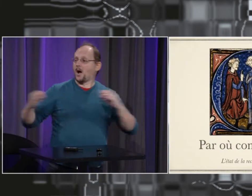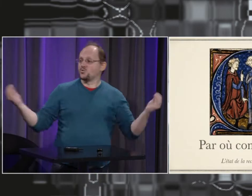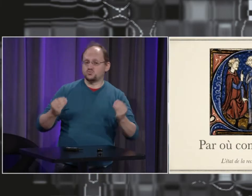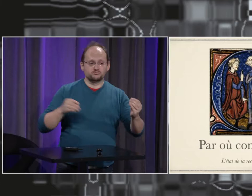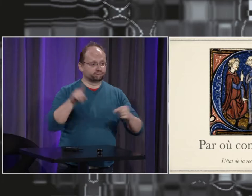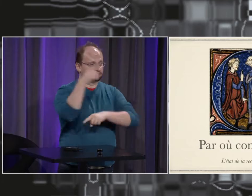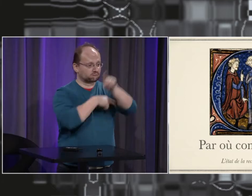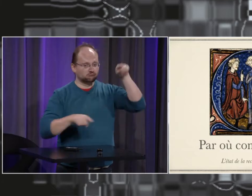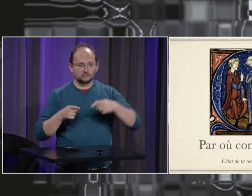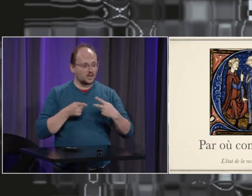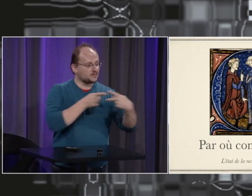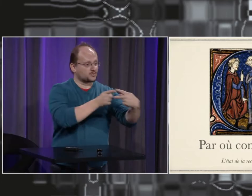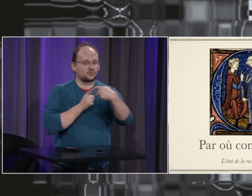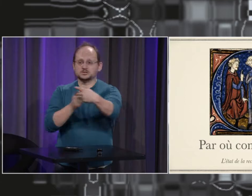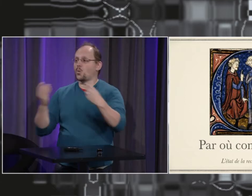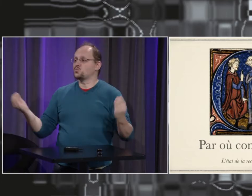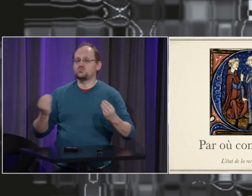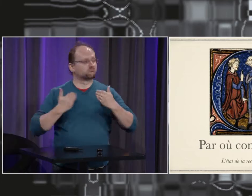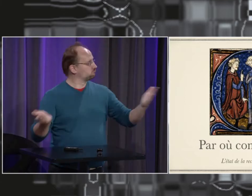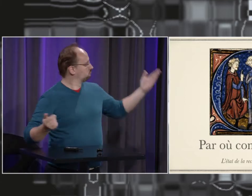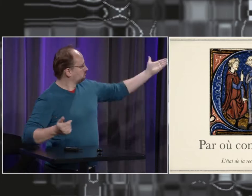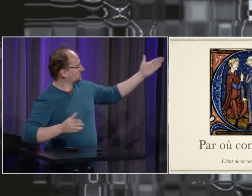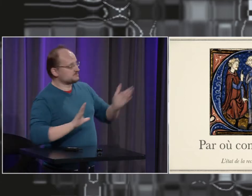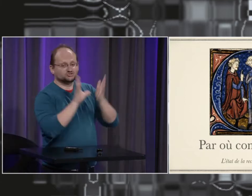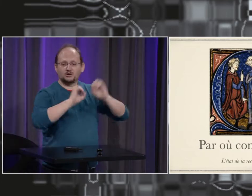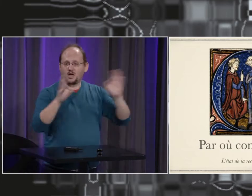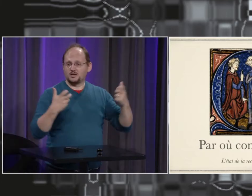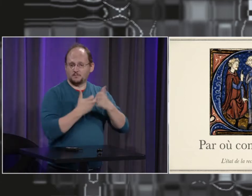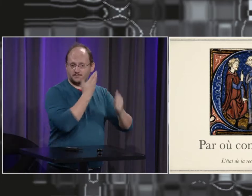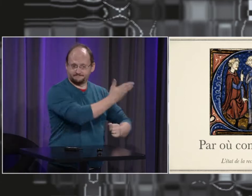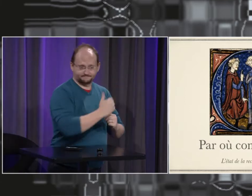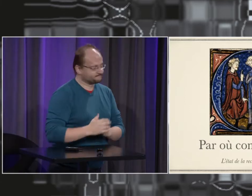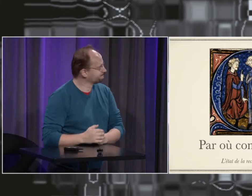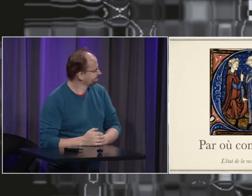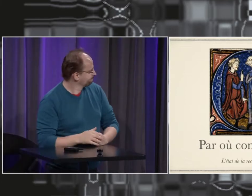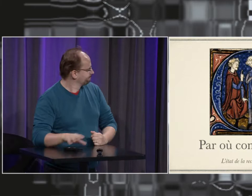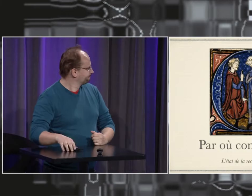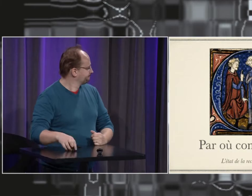Alors, par où commencer ? Dans quelle direction aller ? Bon, l'image, là, est très claire.